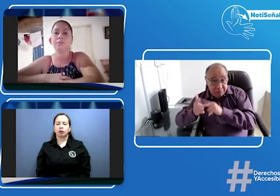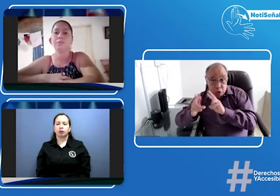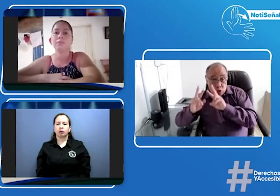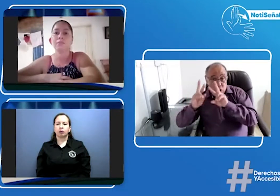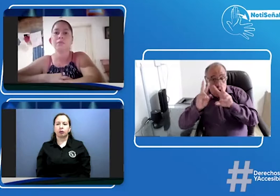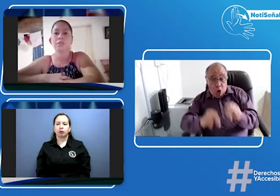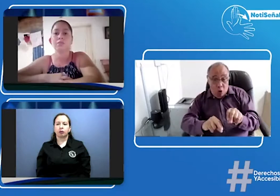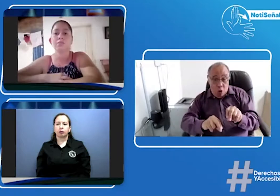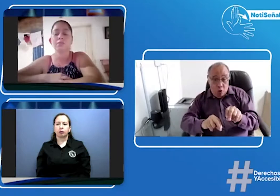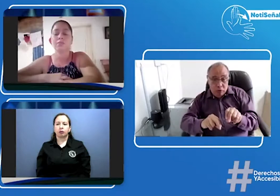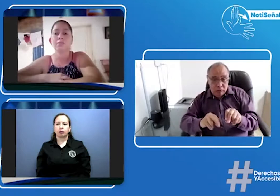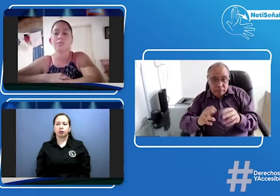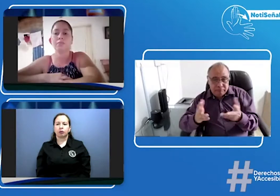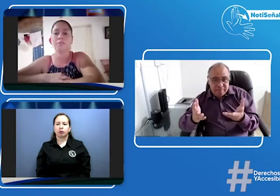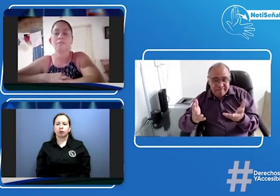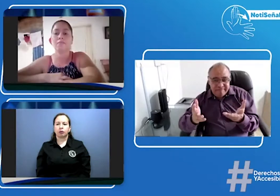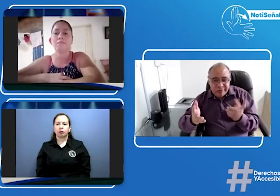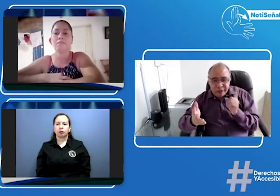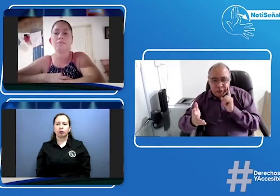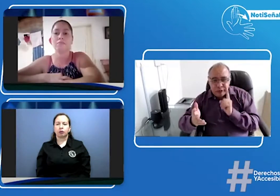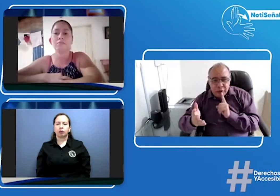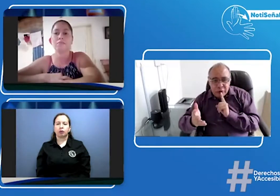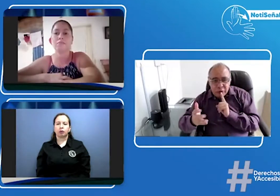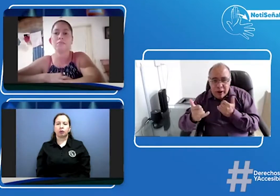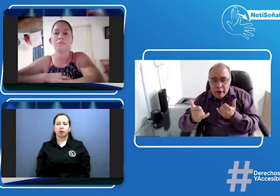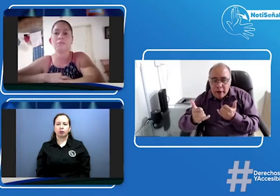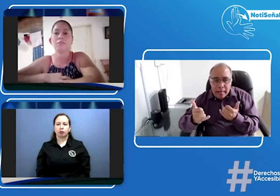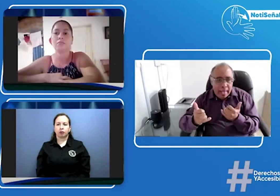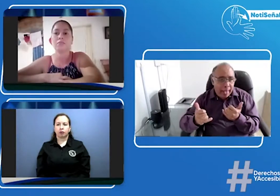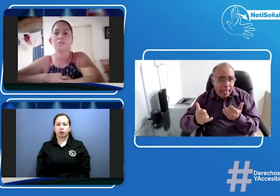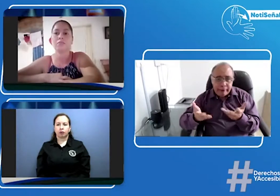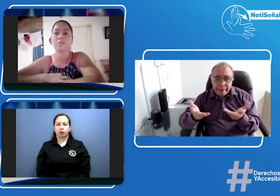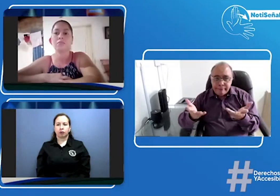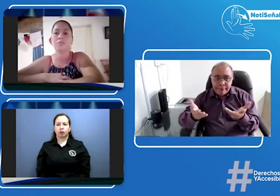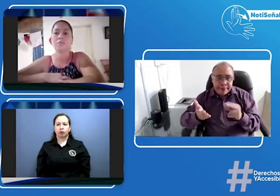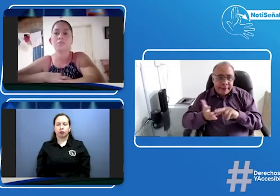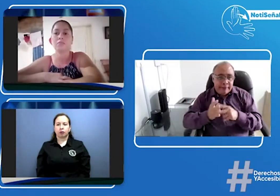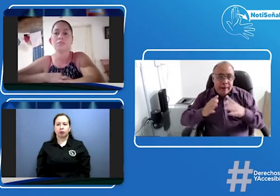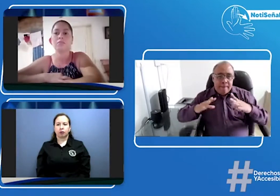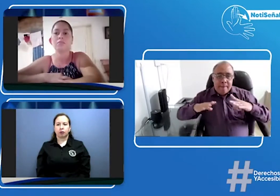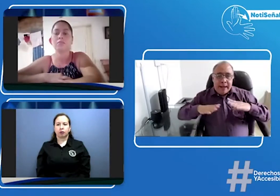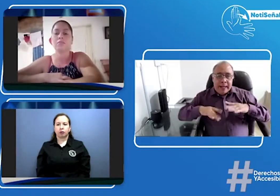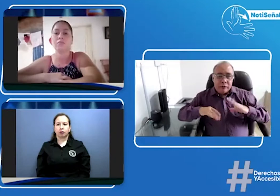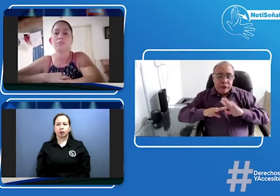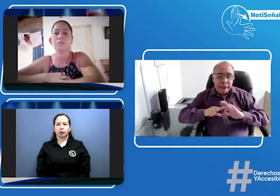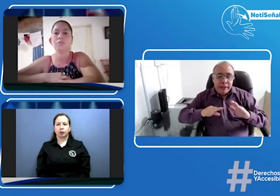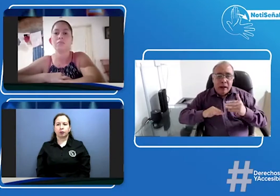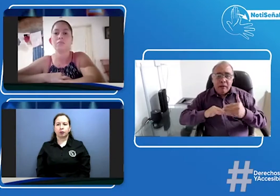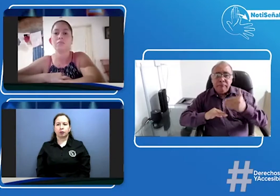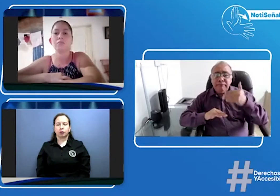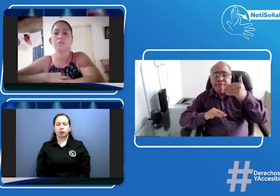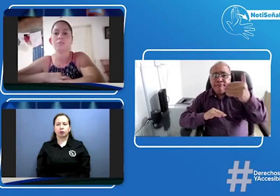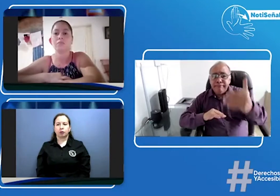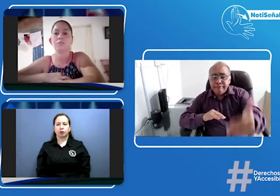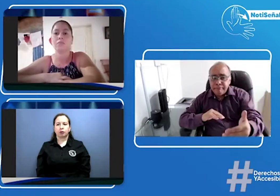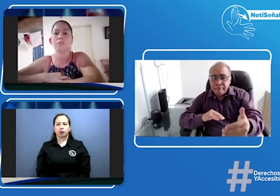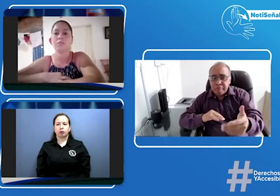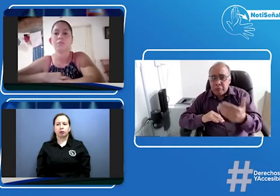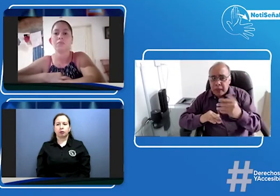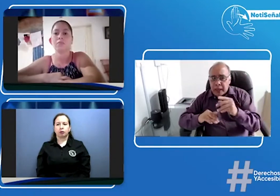segunda instancia les negaron esa acción de tutela a los estudiantes sordos y ahora salen a vacaciones